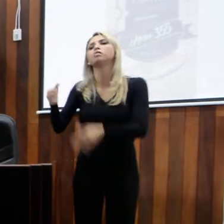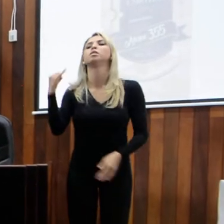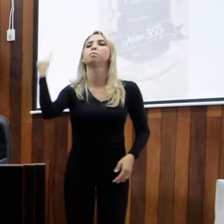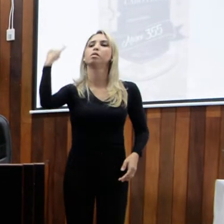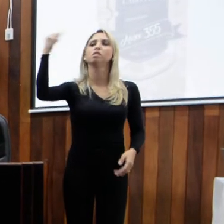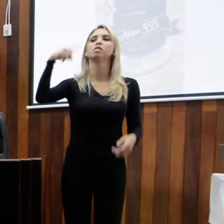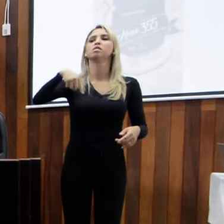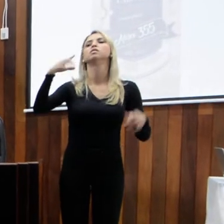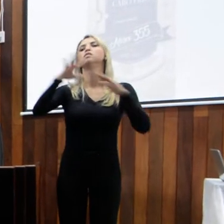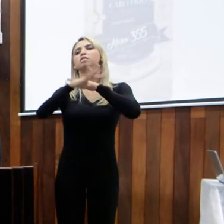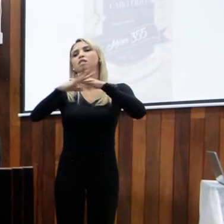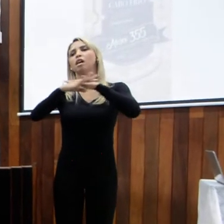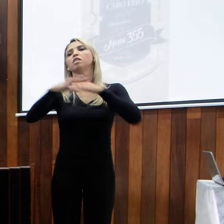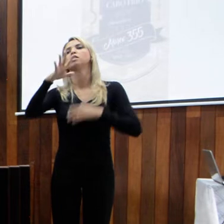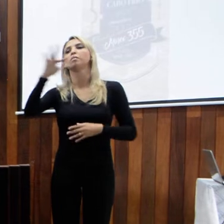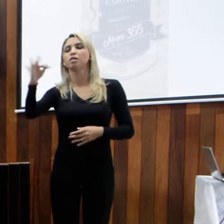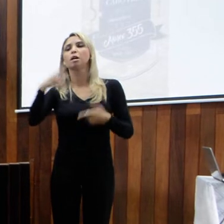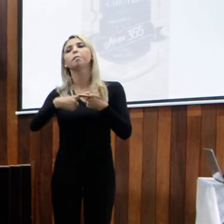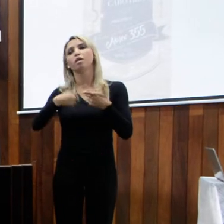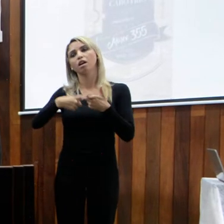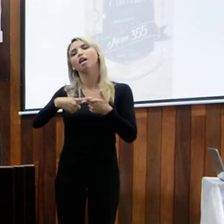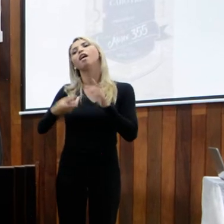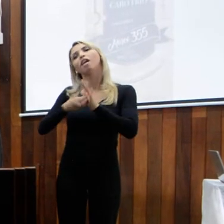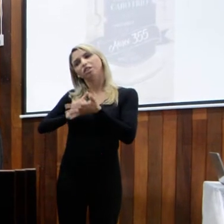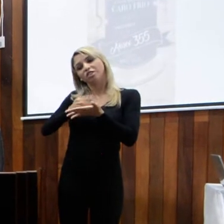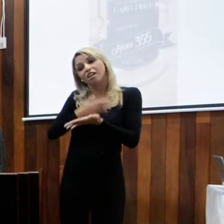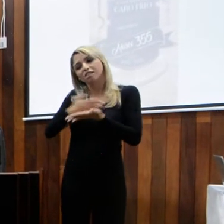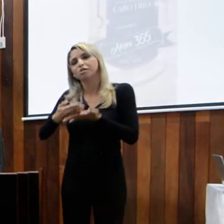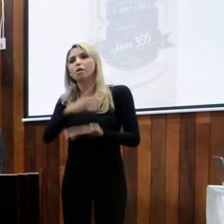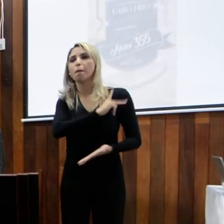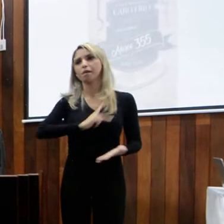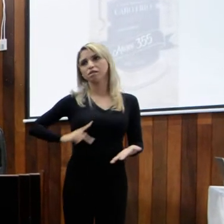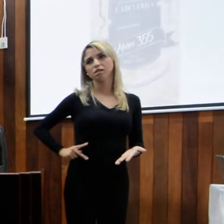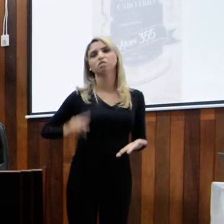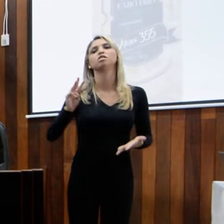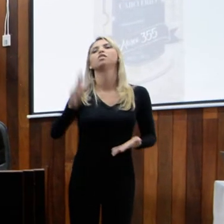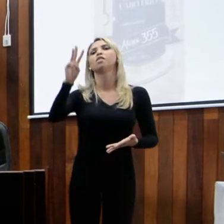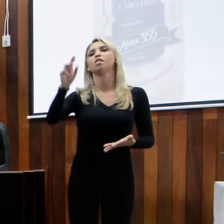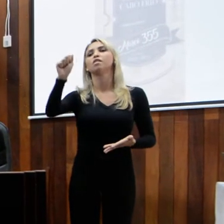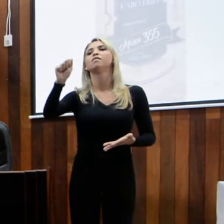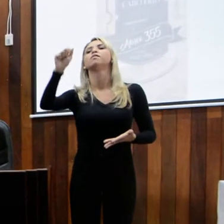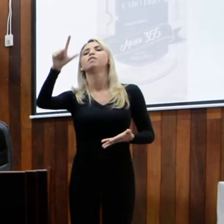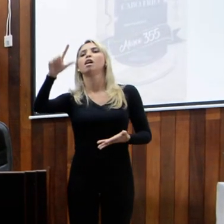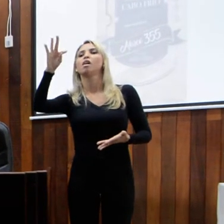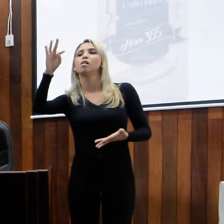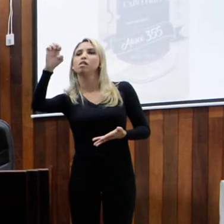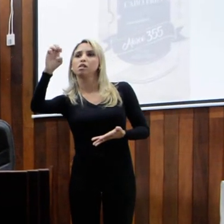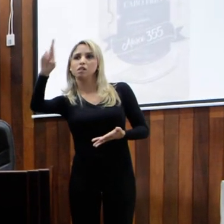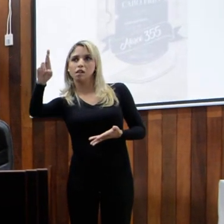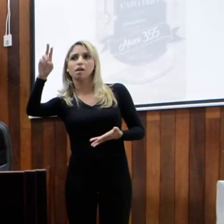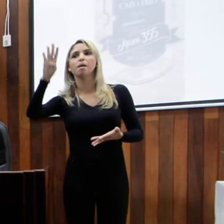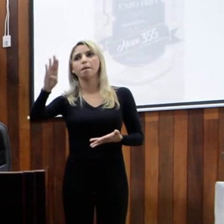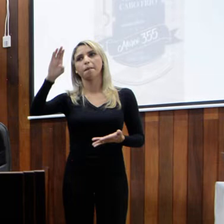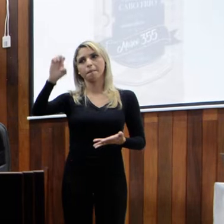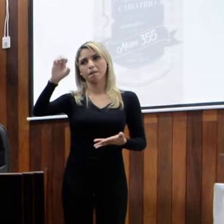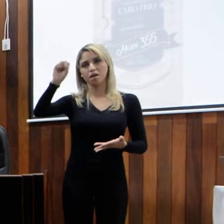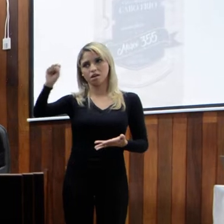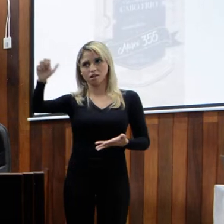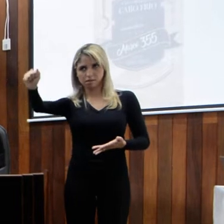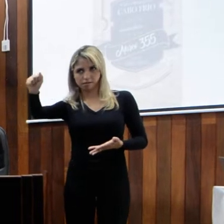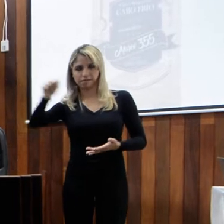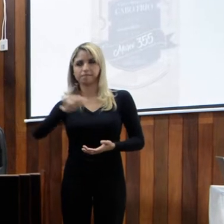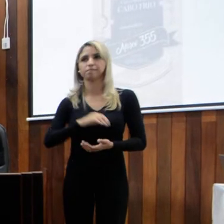Então, muito foi do trabalho do ex-presidente Walter Bessa. Ais Bessa, Júnior,